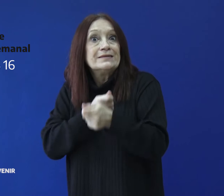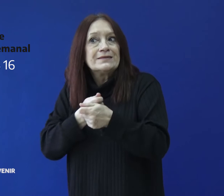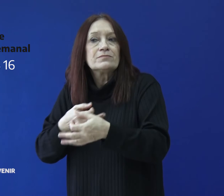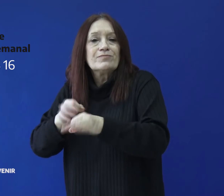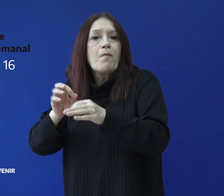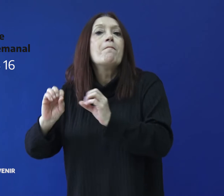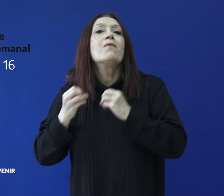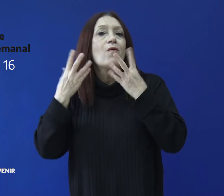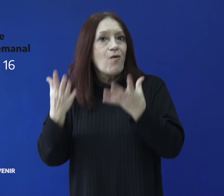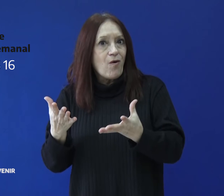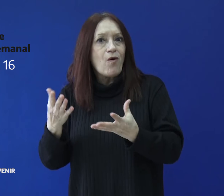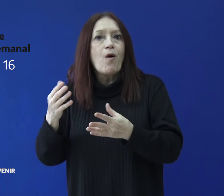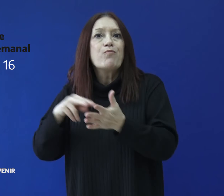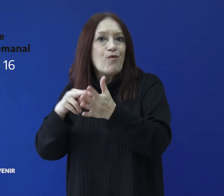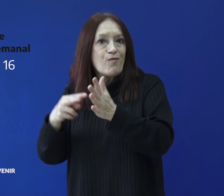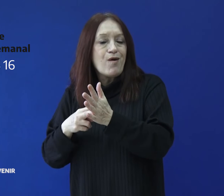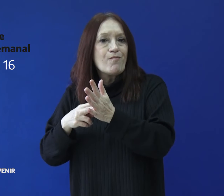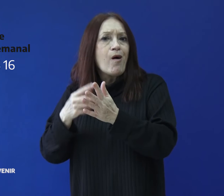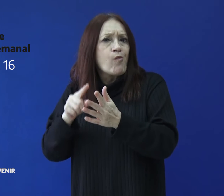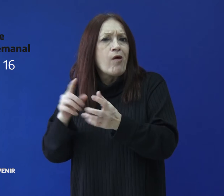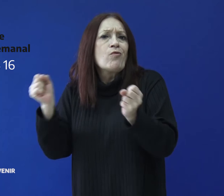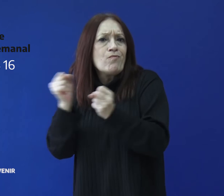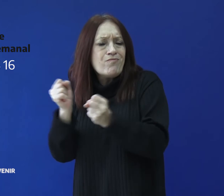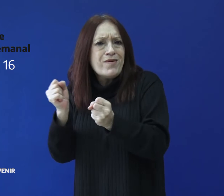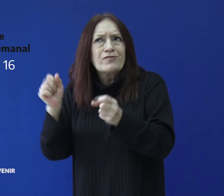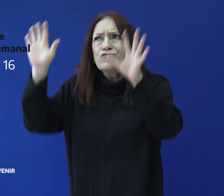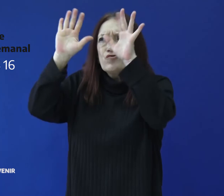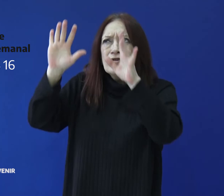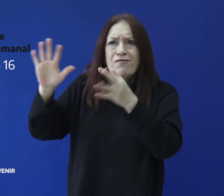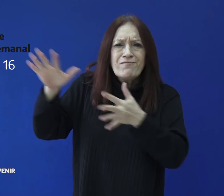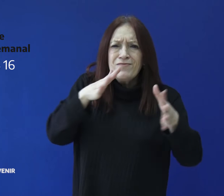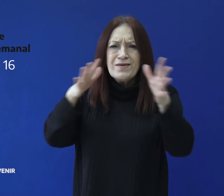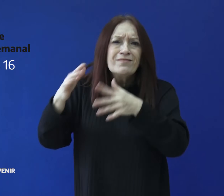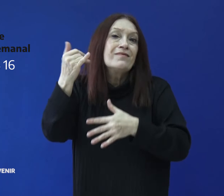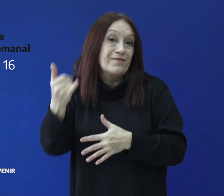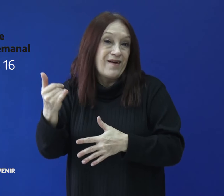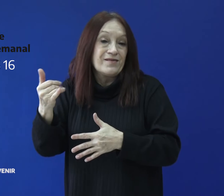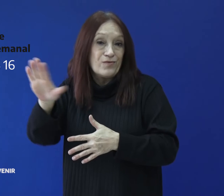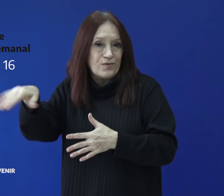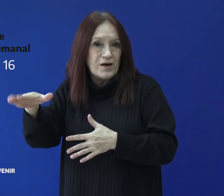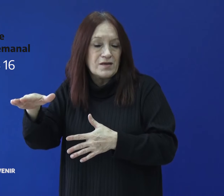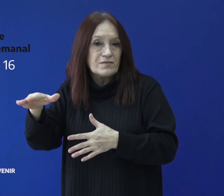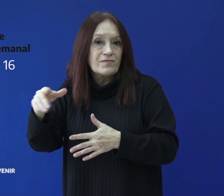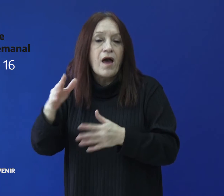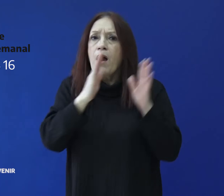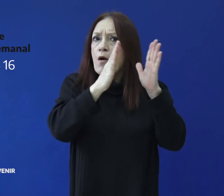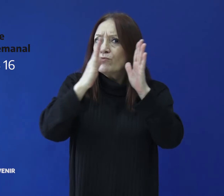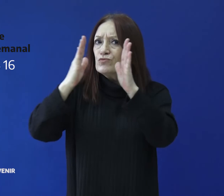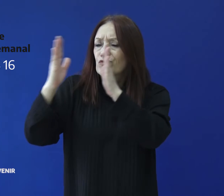reducir la vulnerabilidad de la población ante las condiciones climáticas adversas, estableciendo una estructura